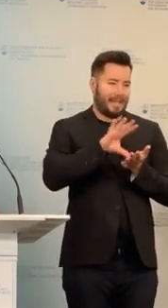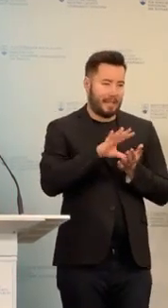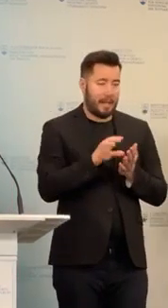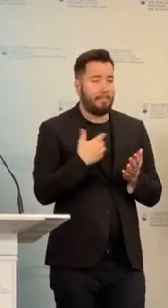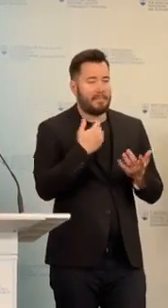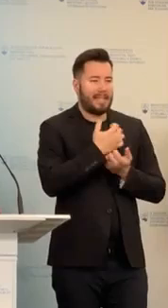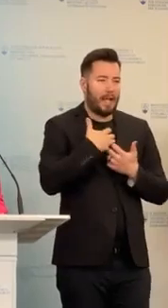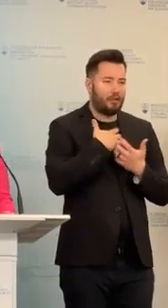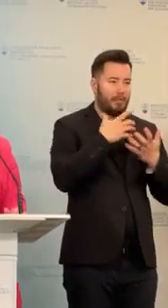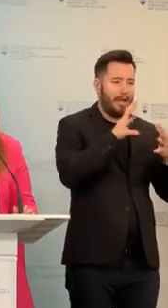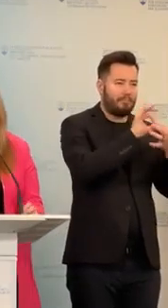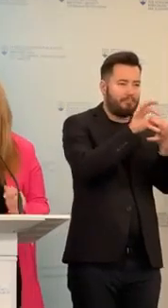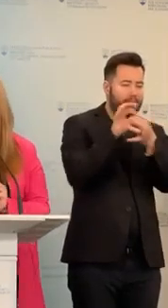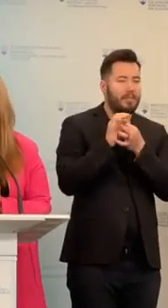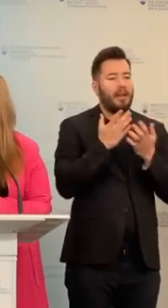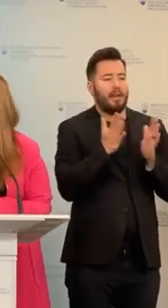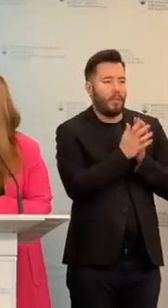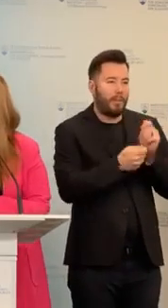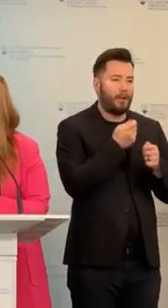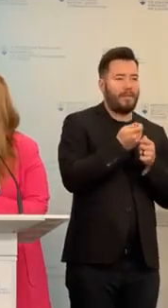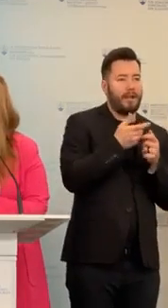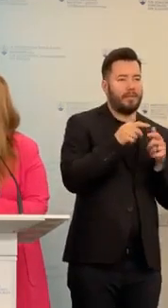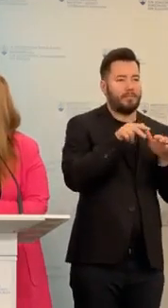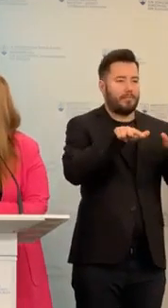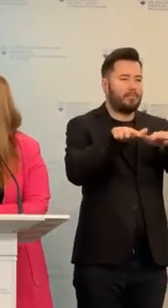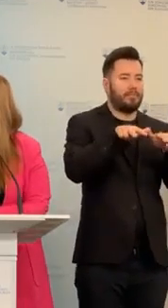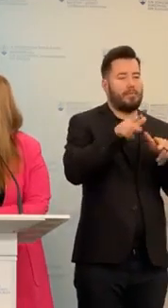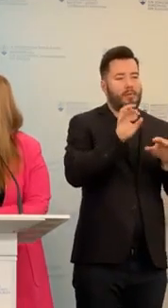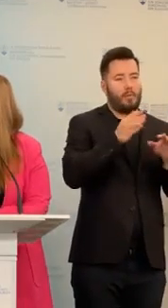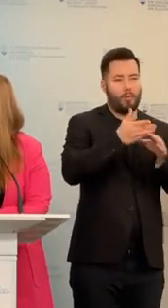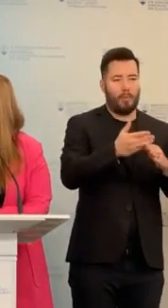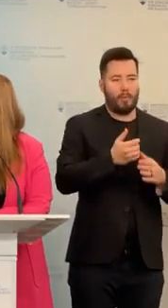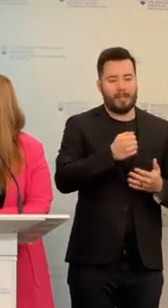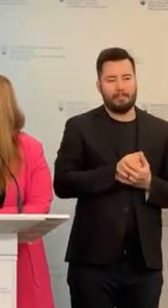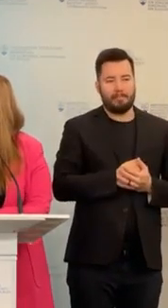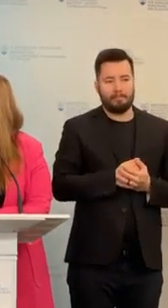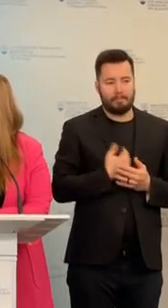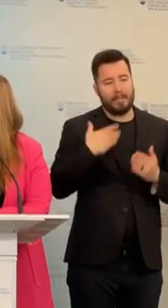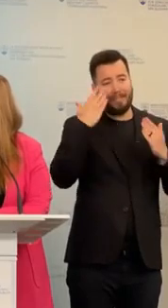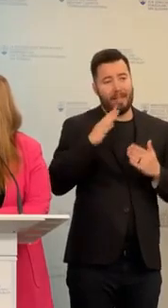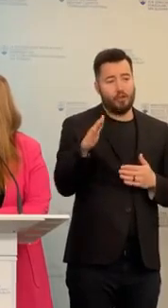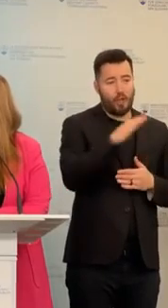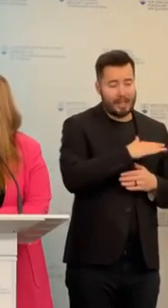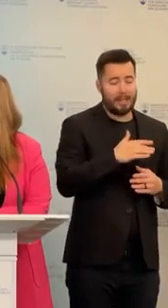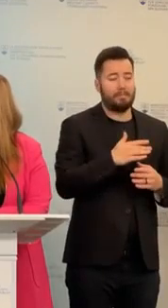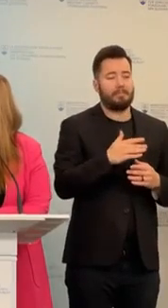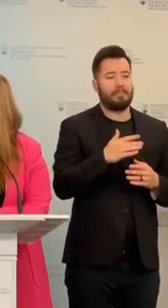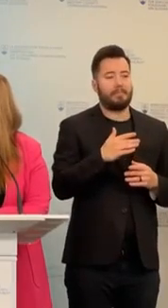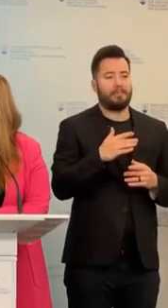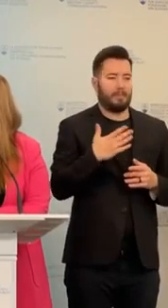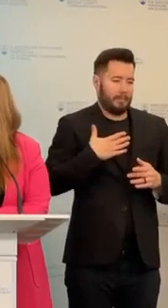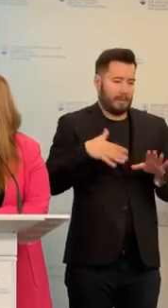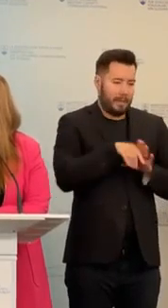sílami koordinovať potrebnú pomoc. Verím, všetci a aj my, zamestnanci za riedení východná